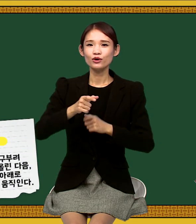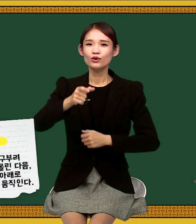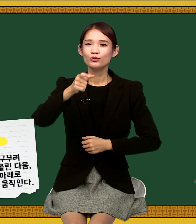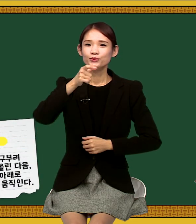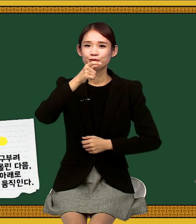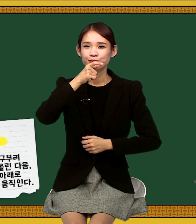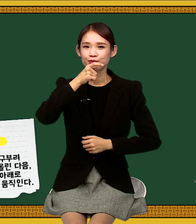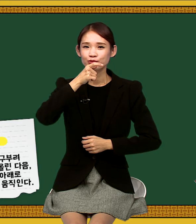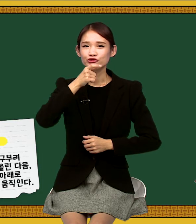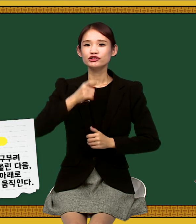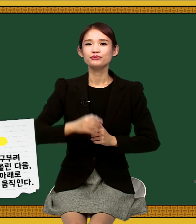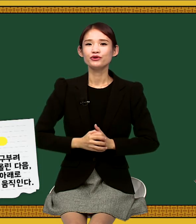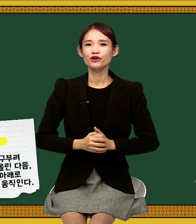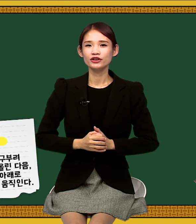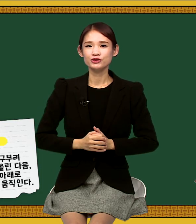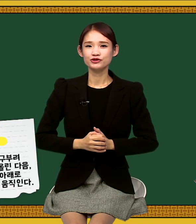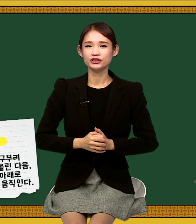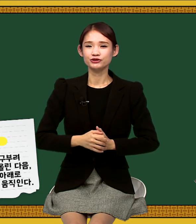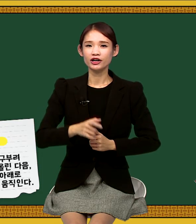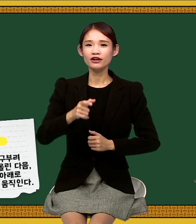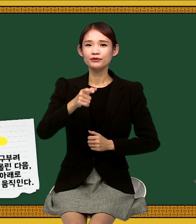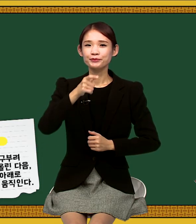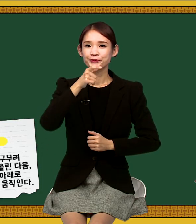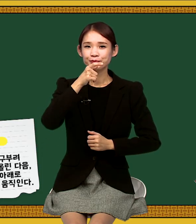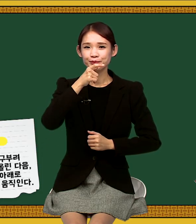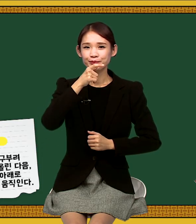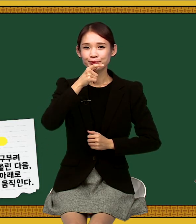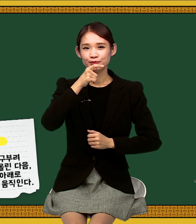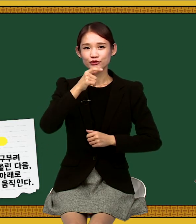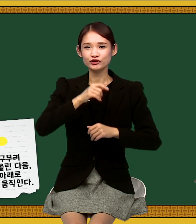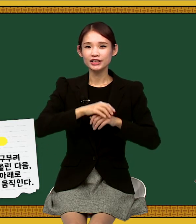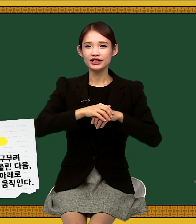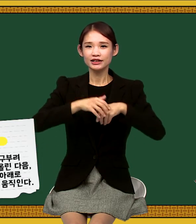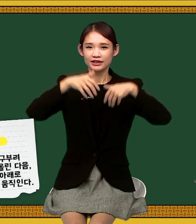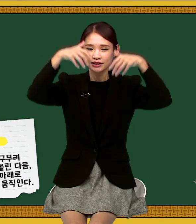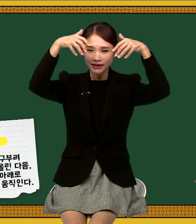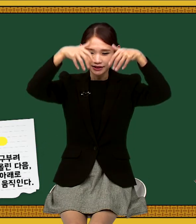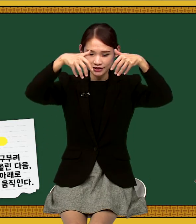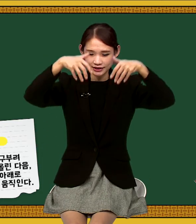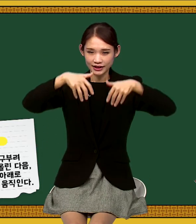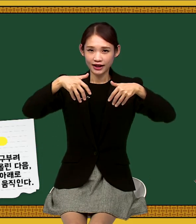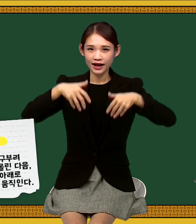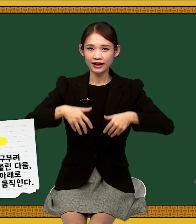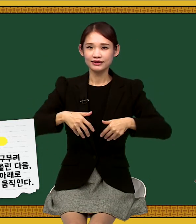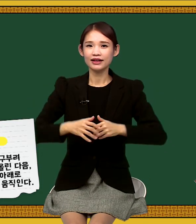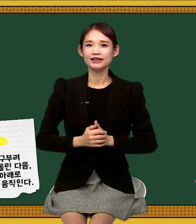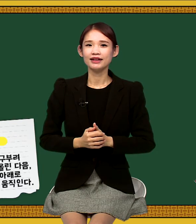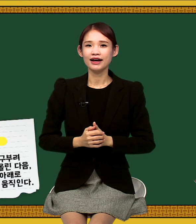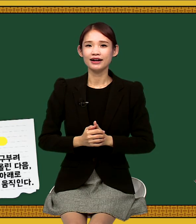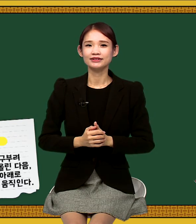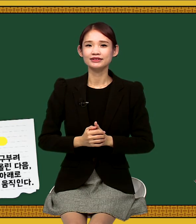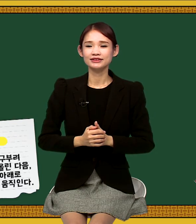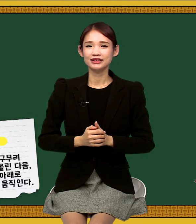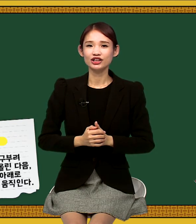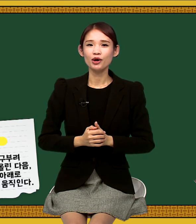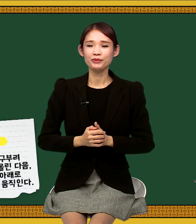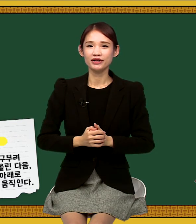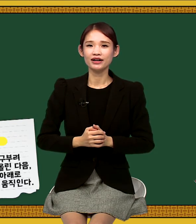물을 표현해 주시고요. 물이 내리다 라는 뜻에서 비가